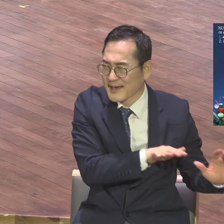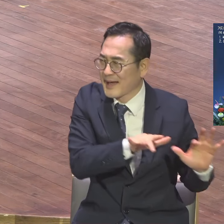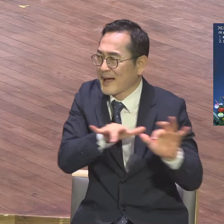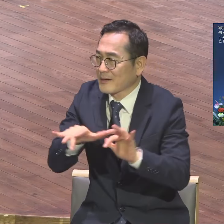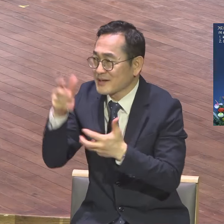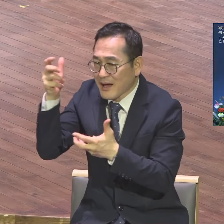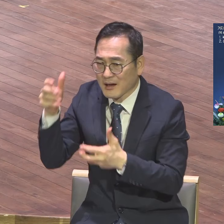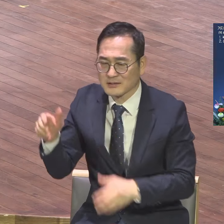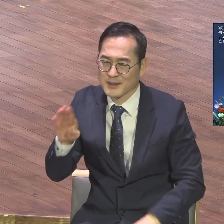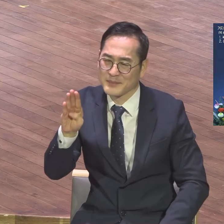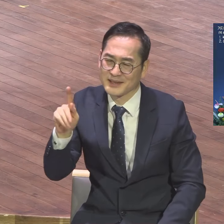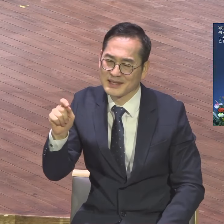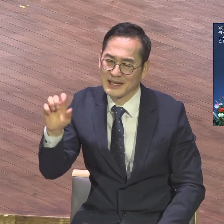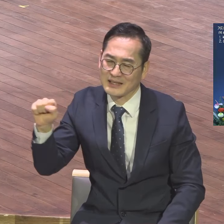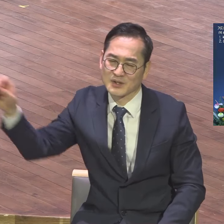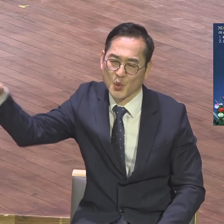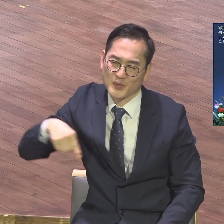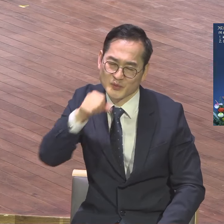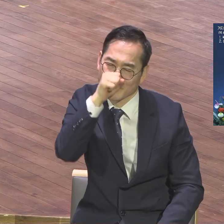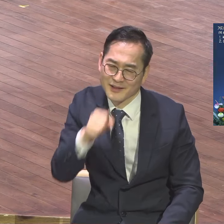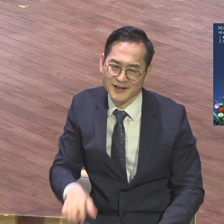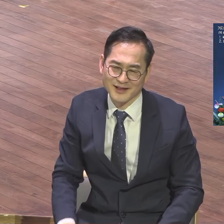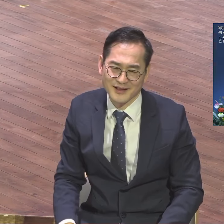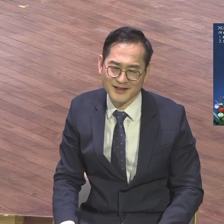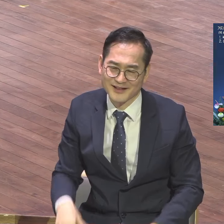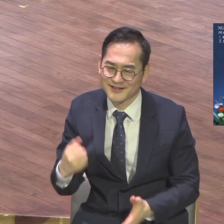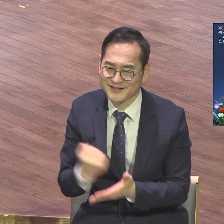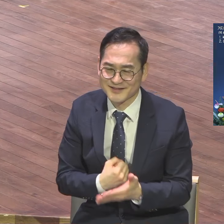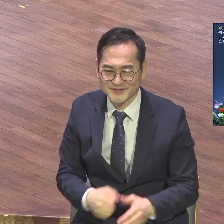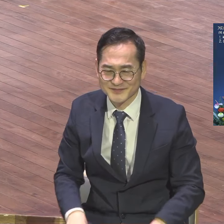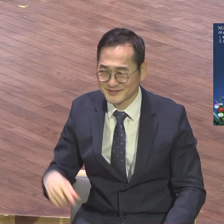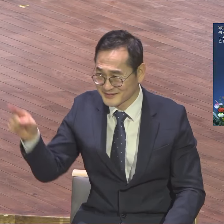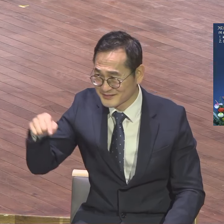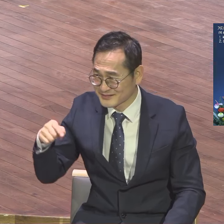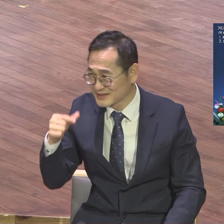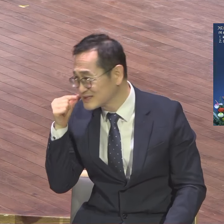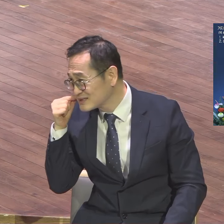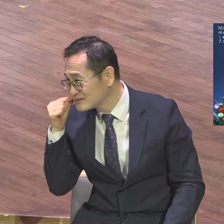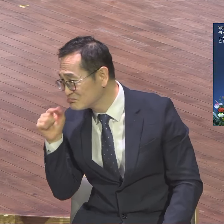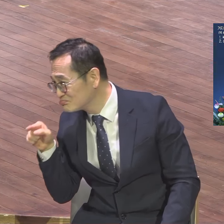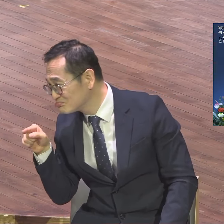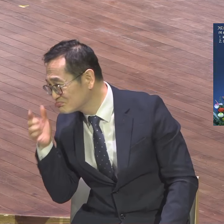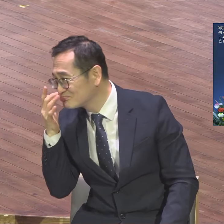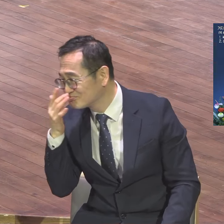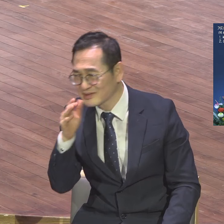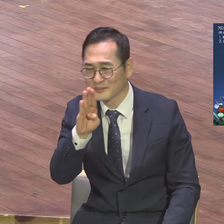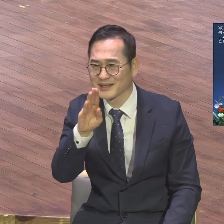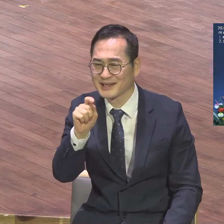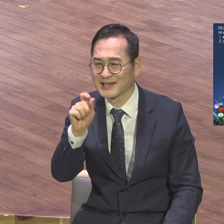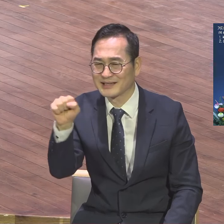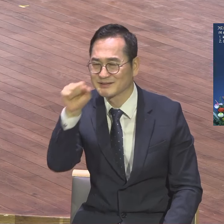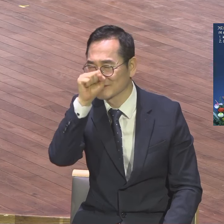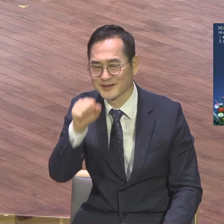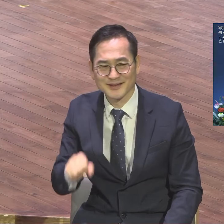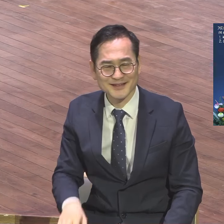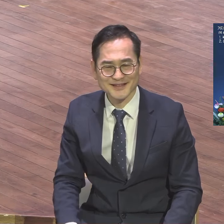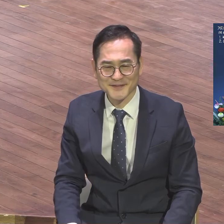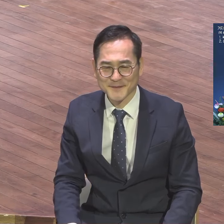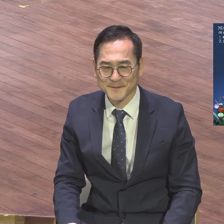그래서 지나가다 오다가 볼 수 있도록 성구도 달아놓고 성경도 달아놓고 아멘 이방인의